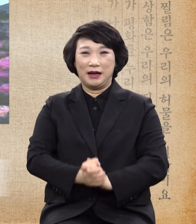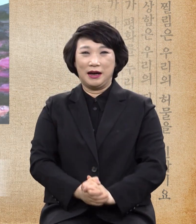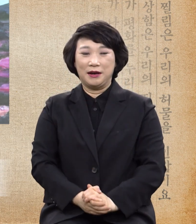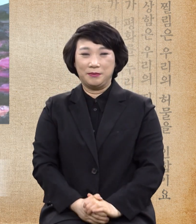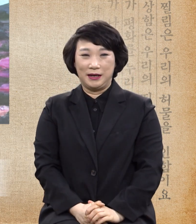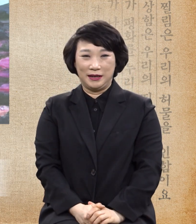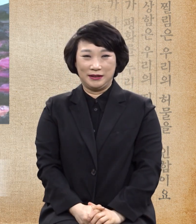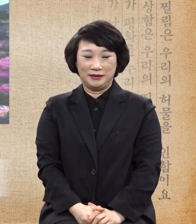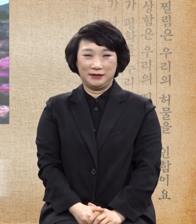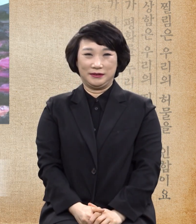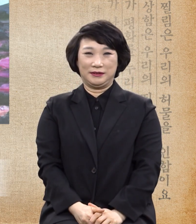아멘